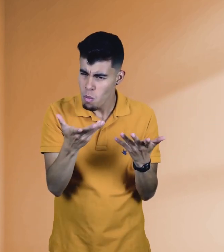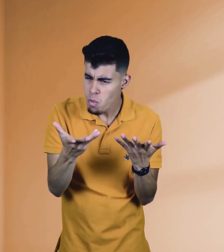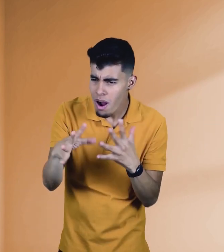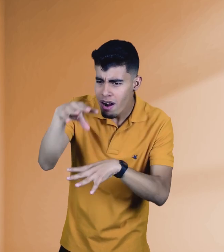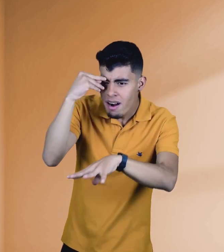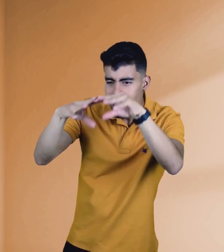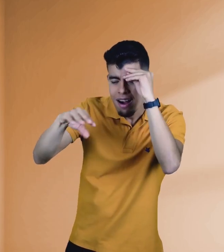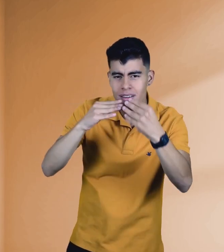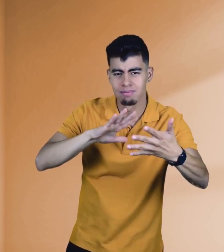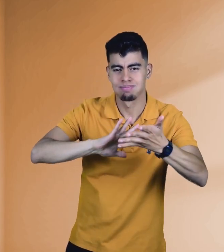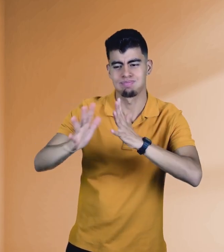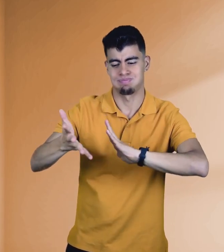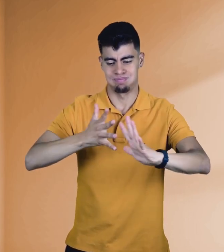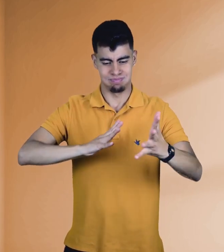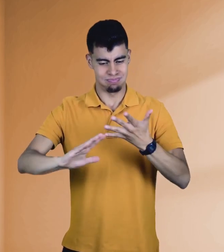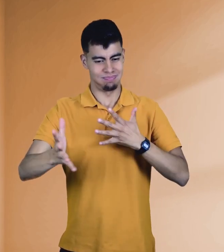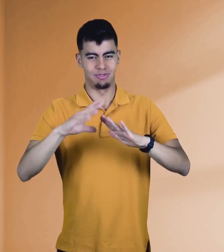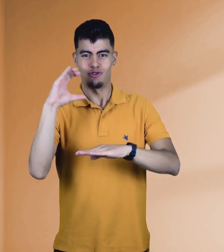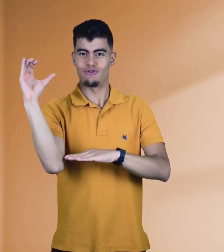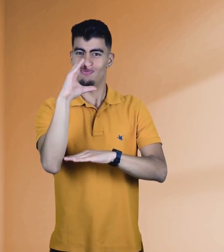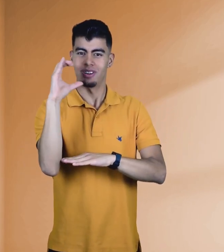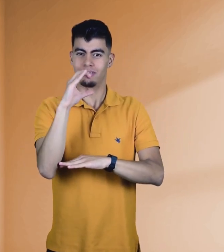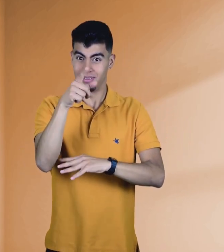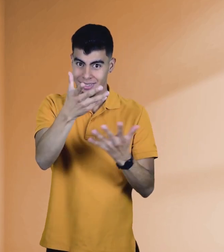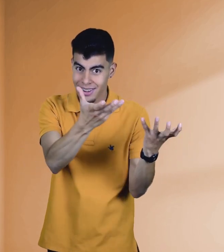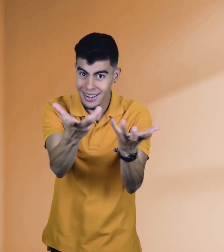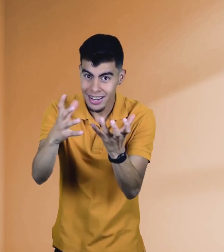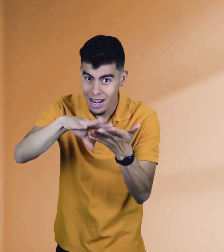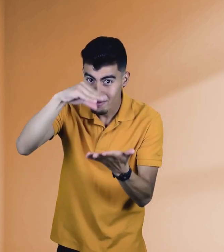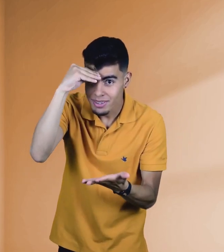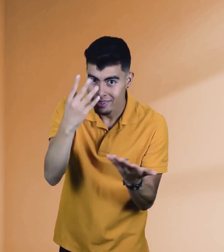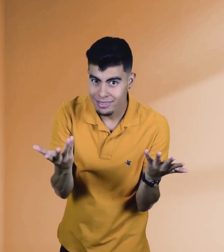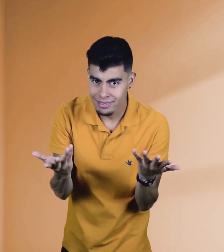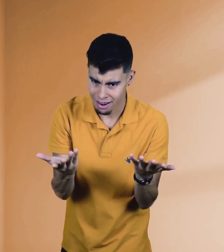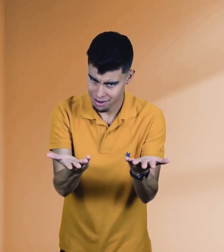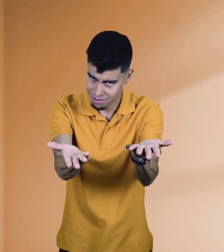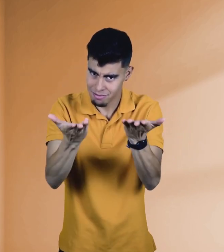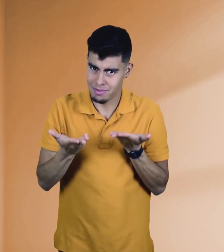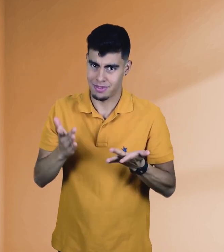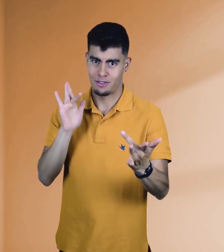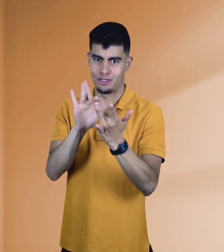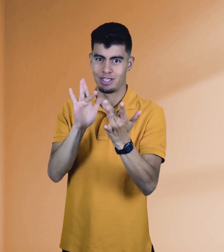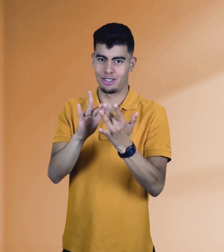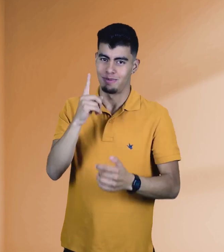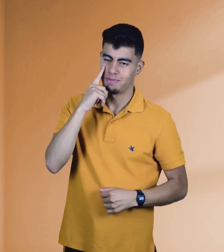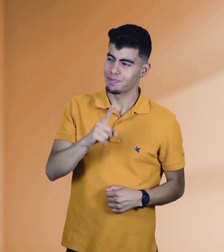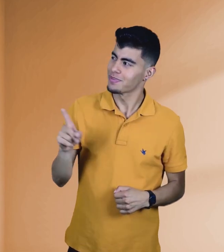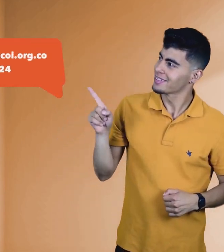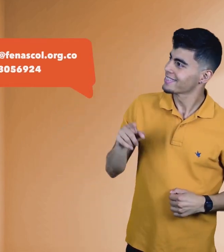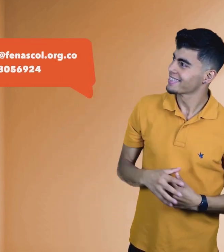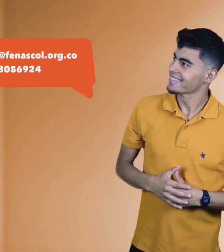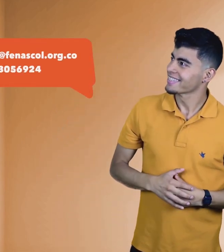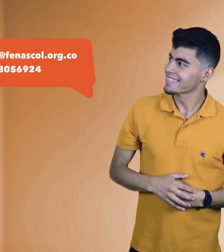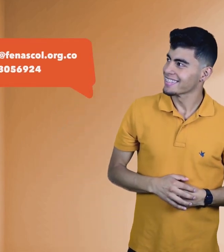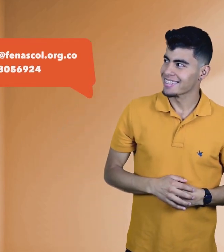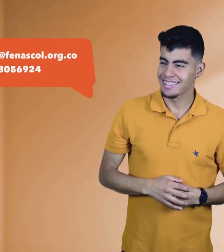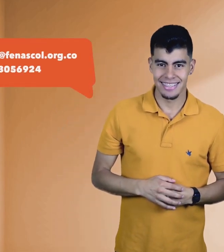propia de la lengua de señas colombiana. ¿Les gustaría aprender más? Pueden ponerse en contacto con nosotros a través de estos canales de